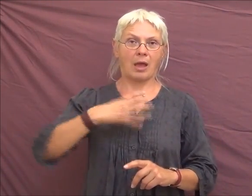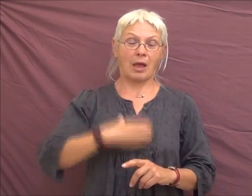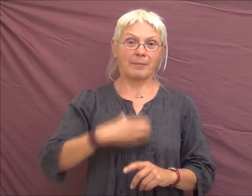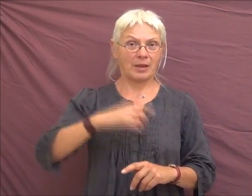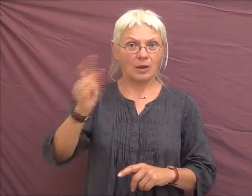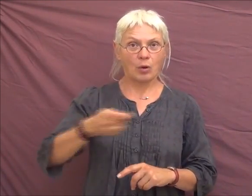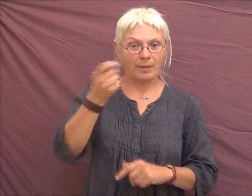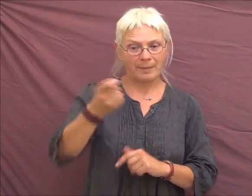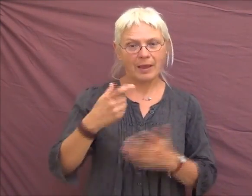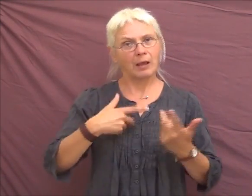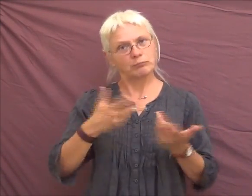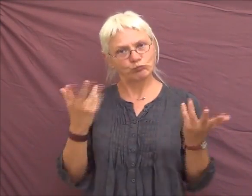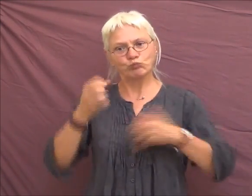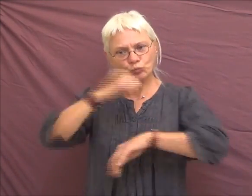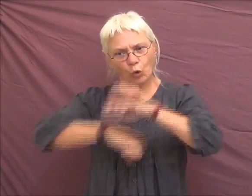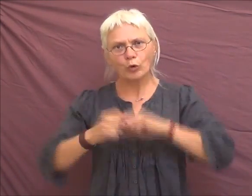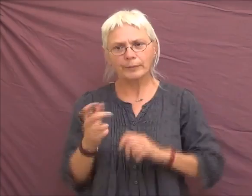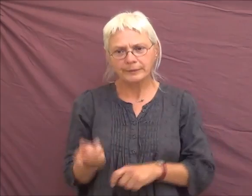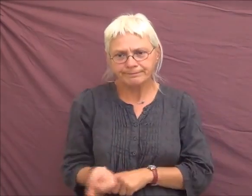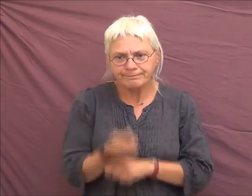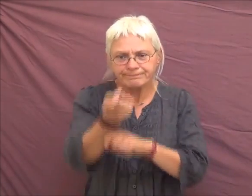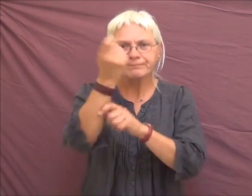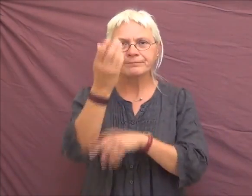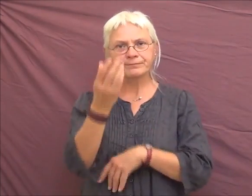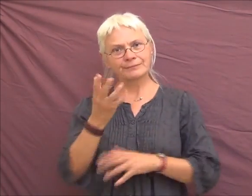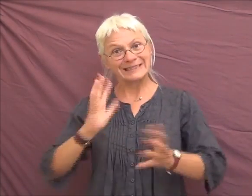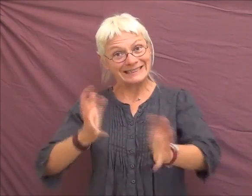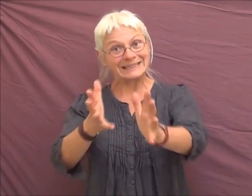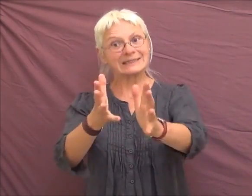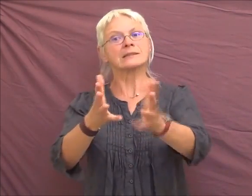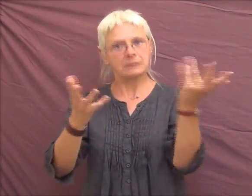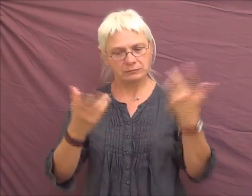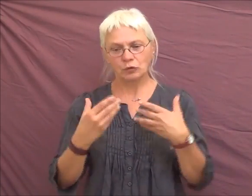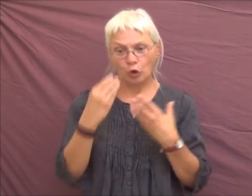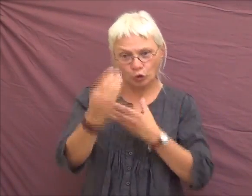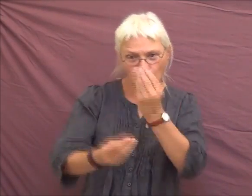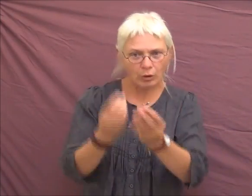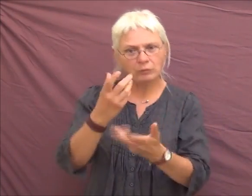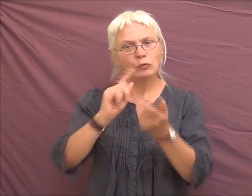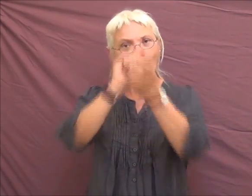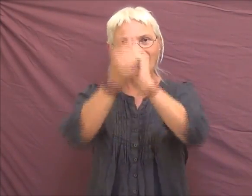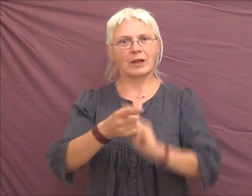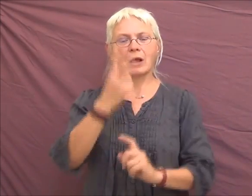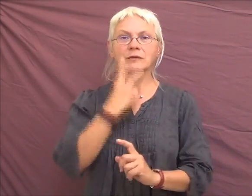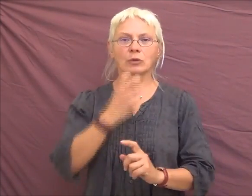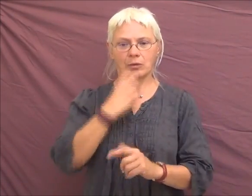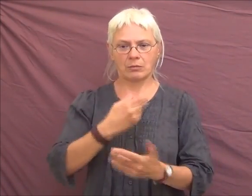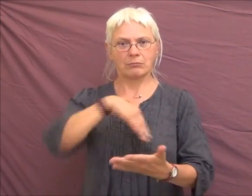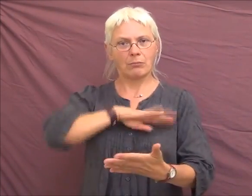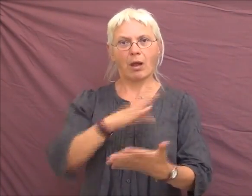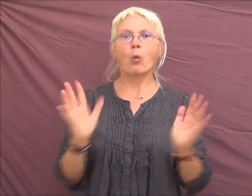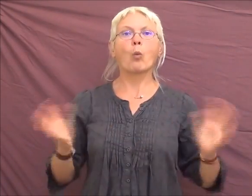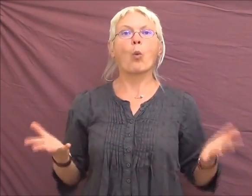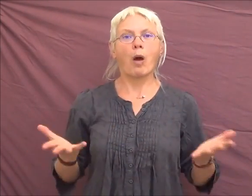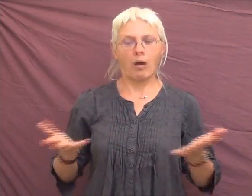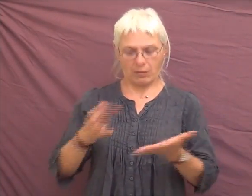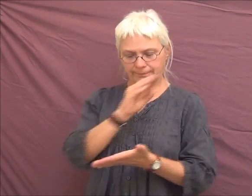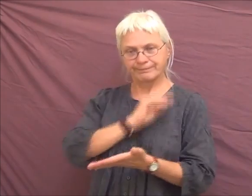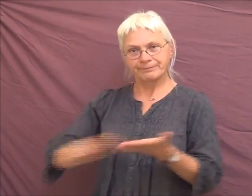une éducation en langue des signes, pour leur apporter cette citoyenneté via l'écrit. Mais